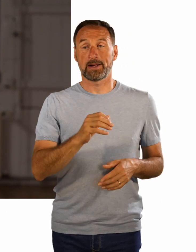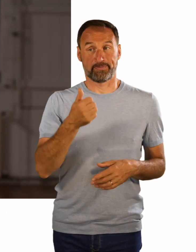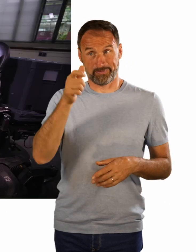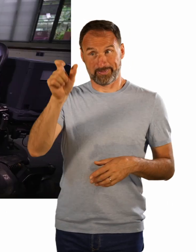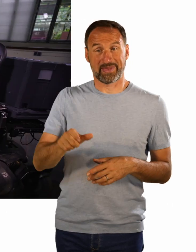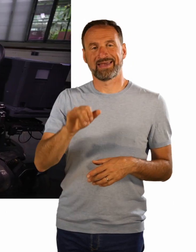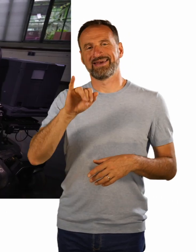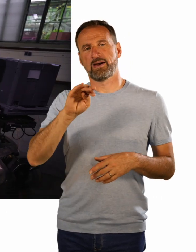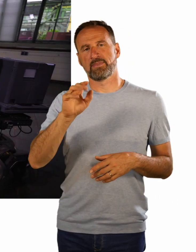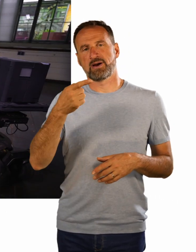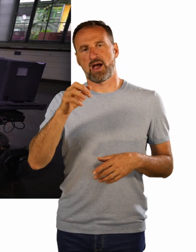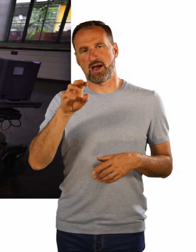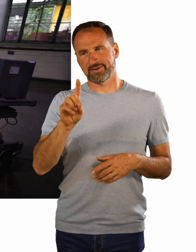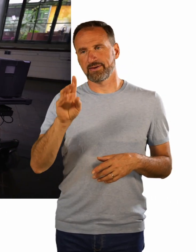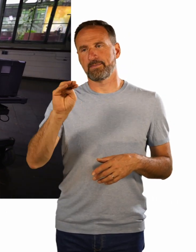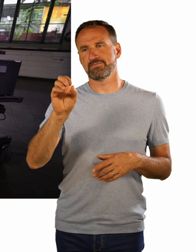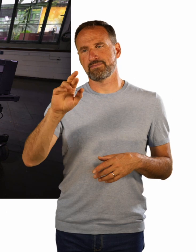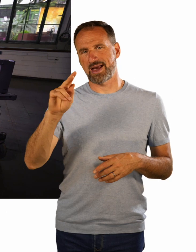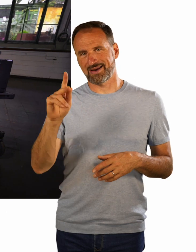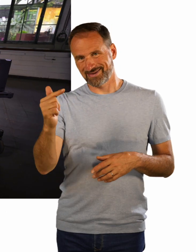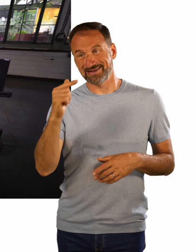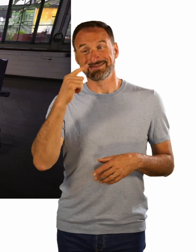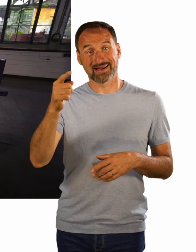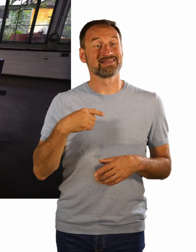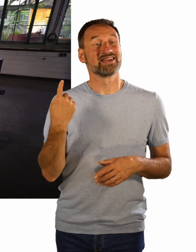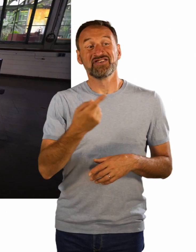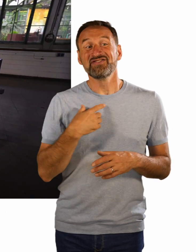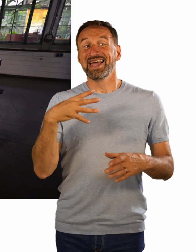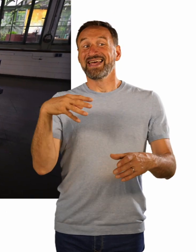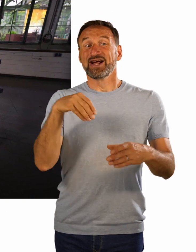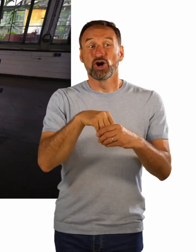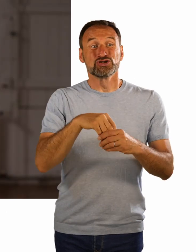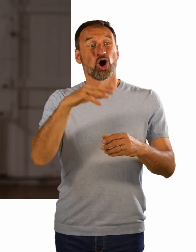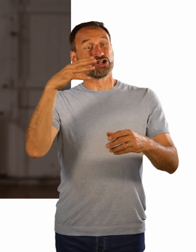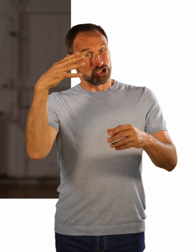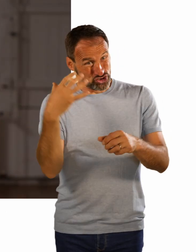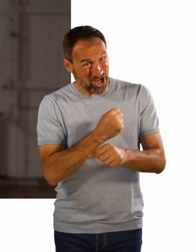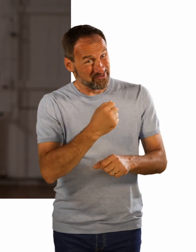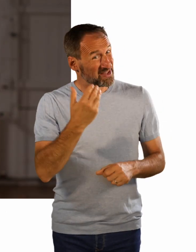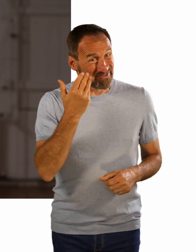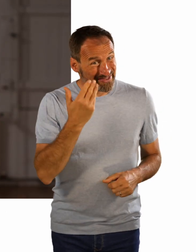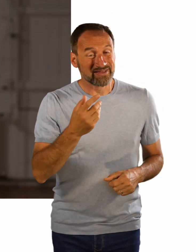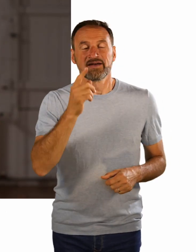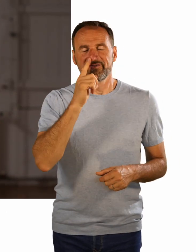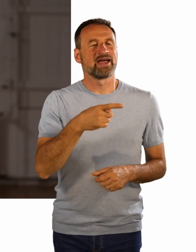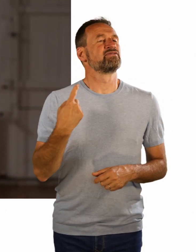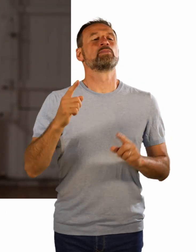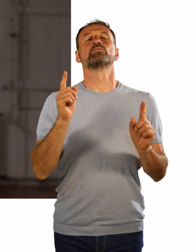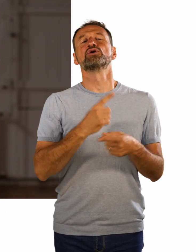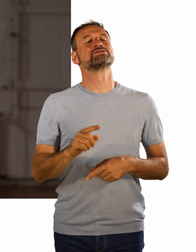wenn wir davon nicht mehr sprechen müssen. Und so sehe ich das auch. Also es ist wichtig, über Inklusion zu sprechen, es ist wichtig,